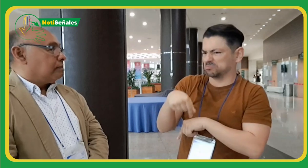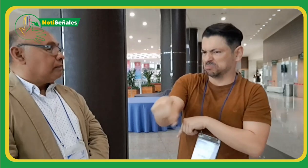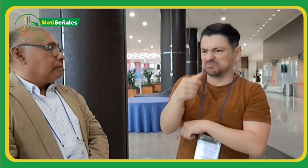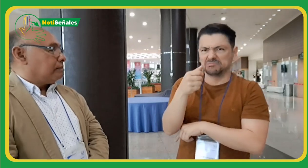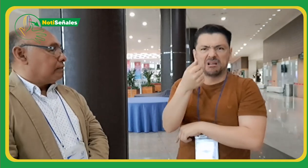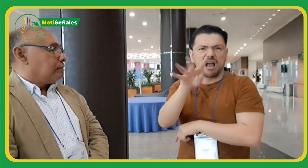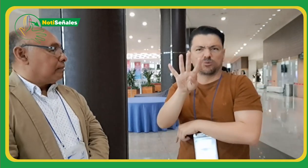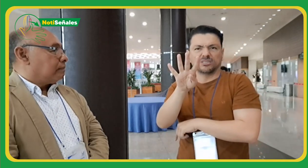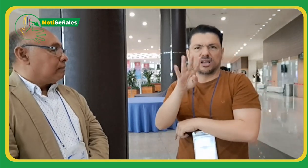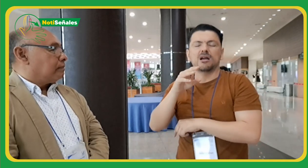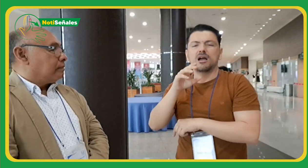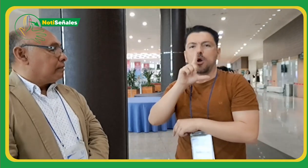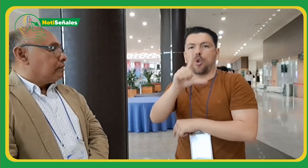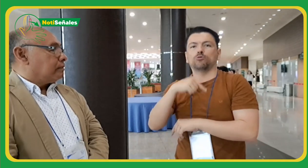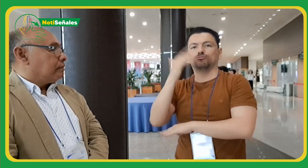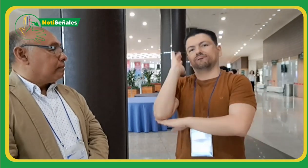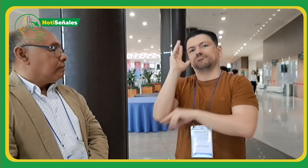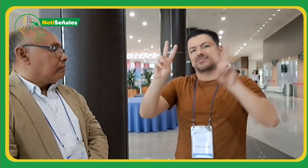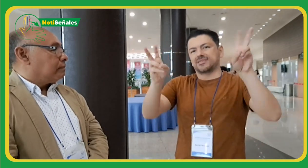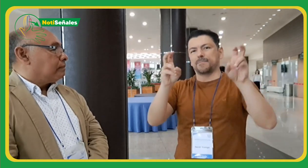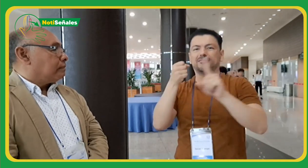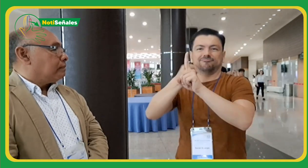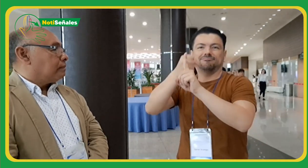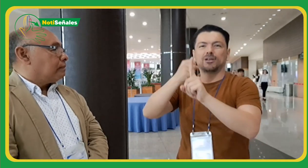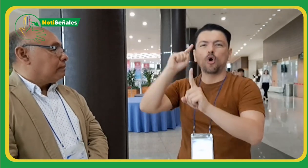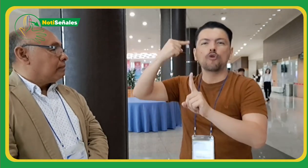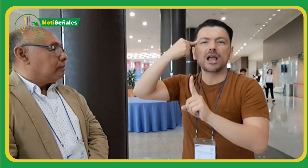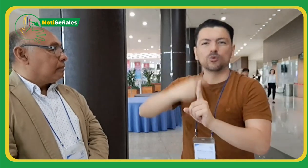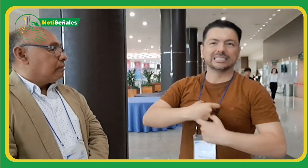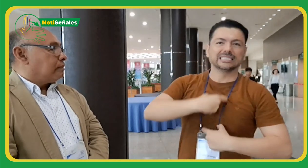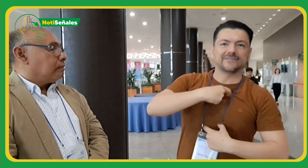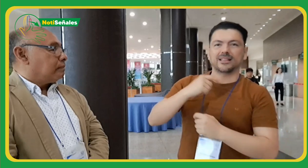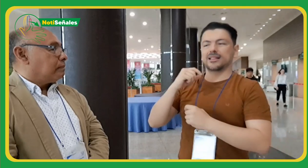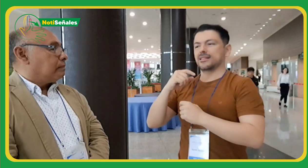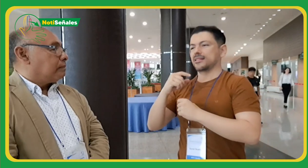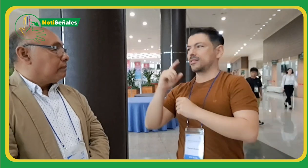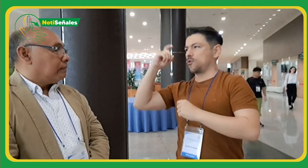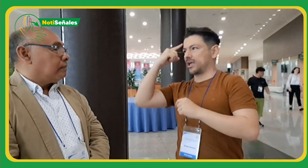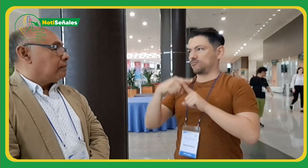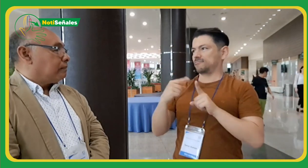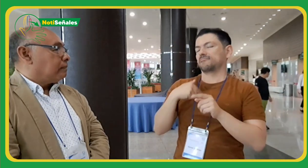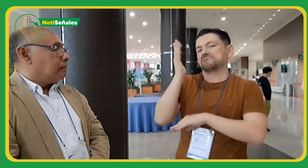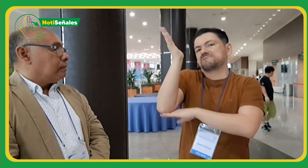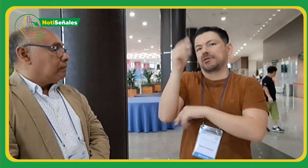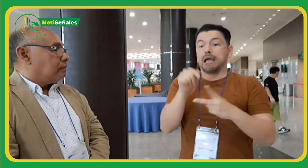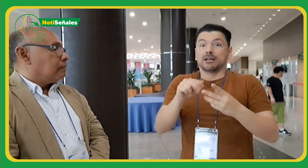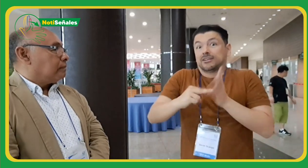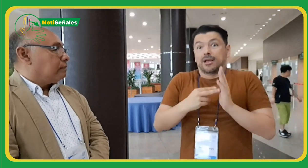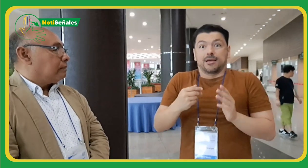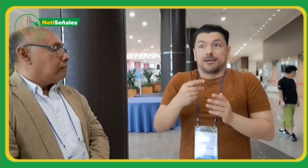Hablando de la incidencia de la sociedad civil ante el gobierno, pero nada de esos gastos los cubre FENASCOL. Una